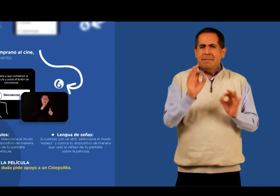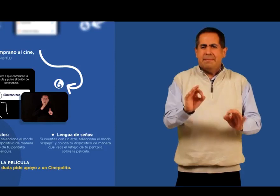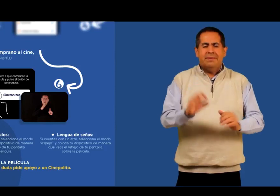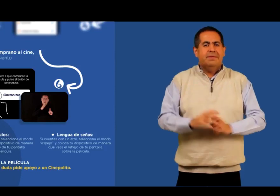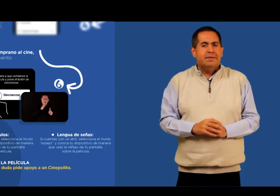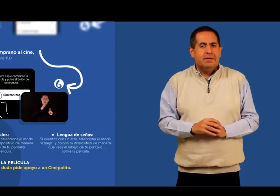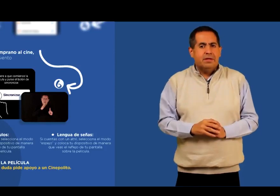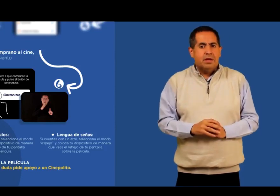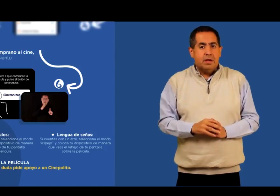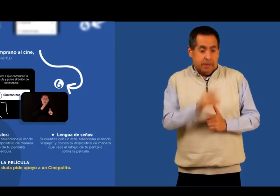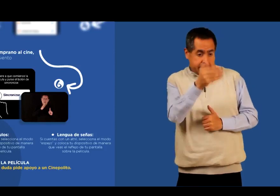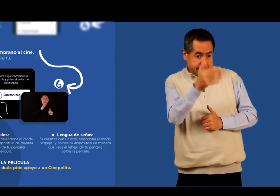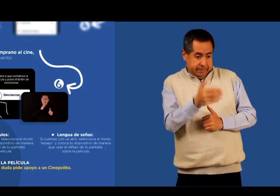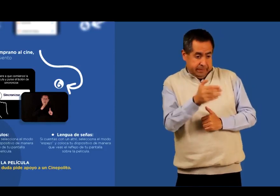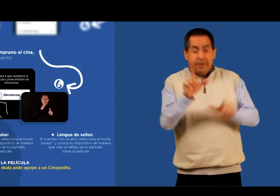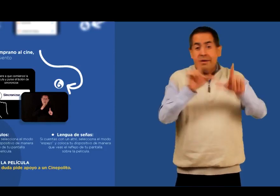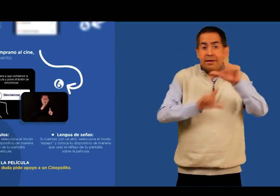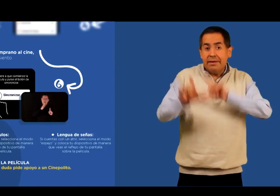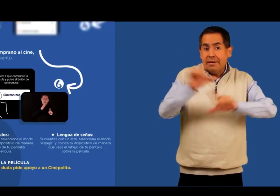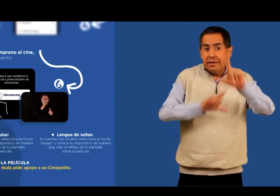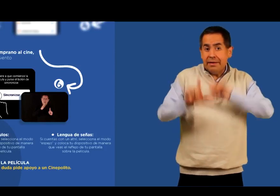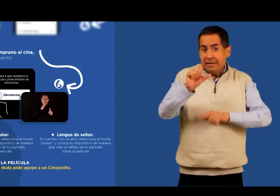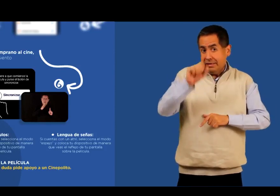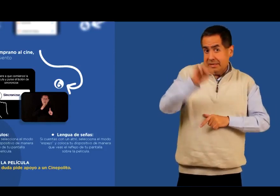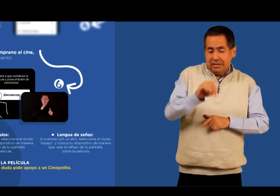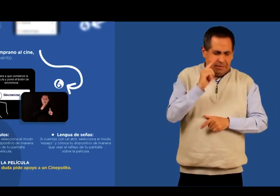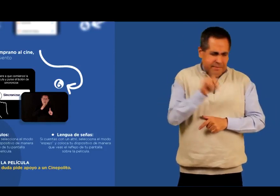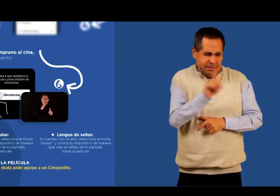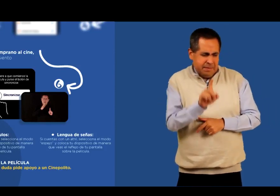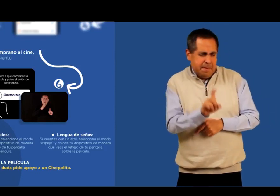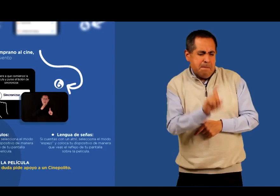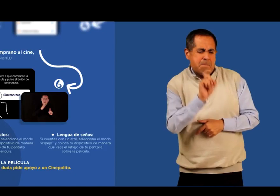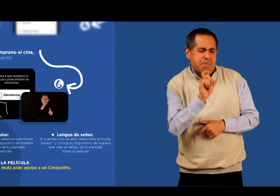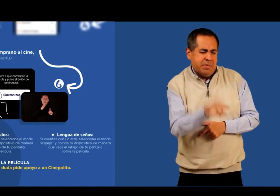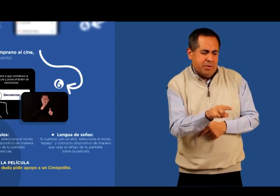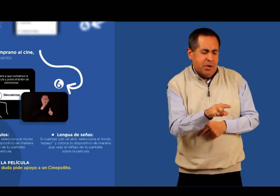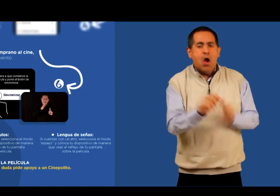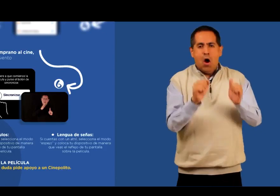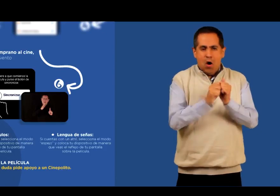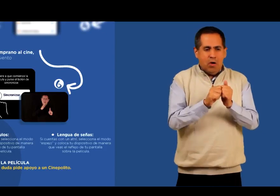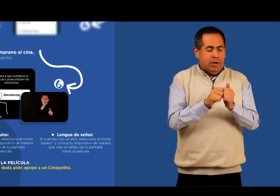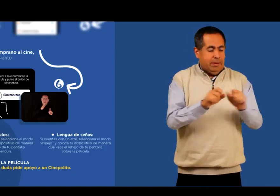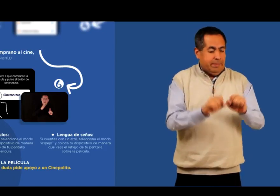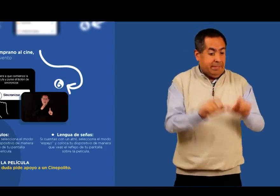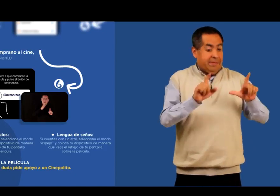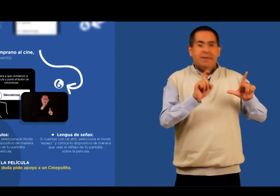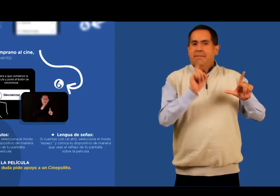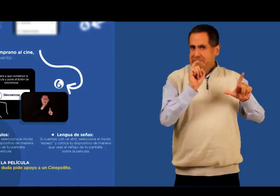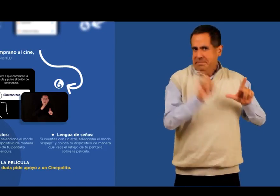Subtítulos Selecciona modo en caso de que cuentes con un atril. Selecciona el modo espejo.